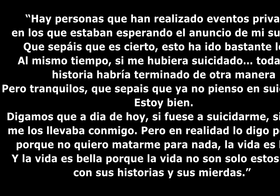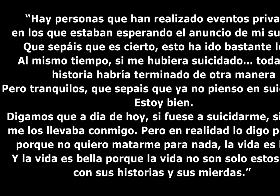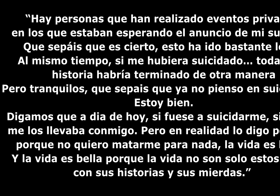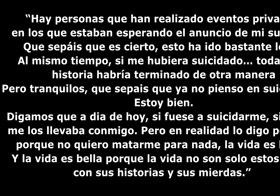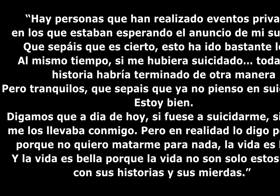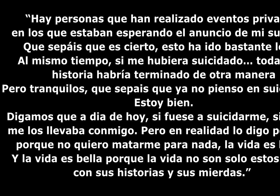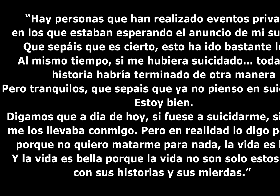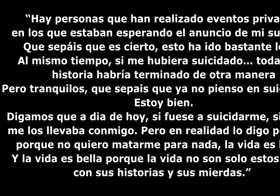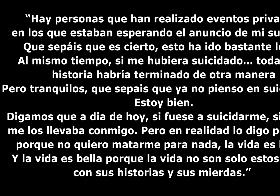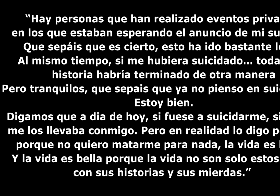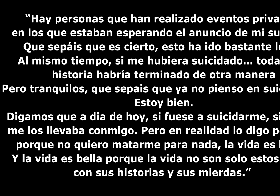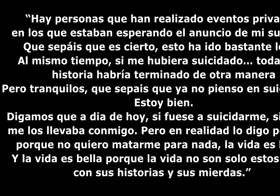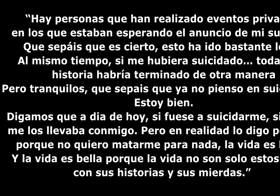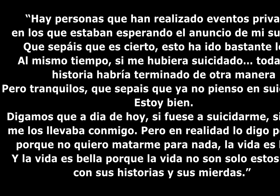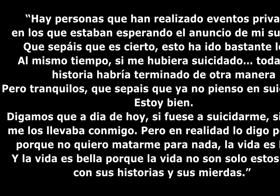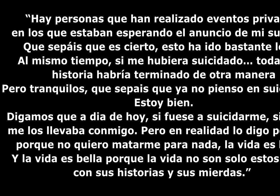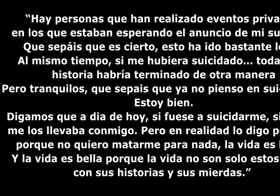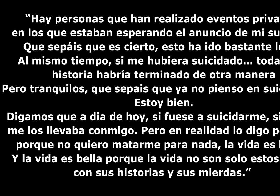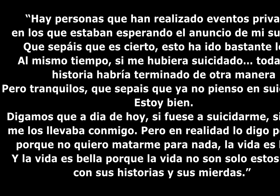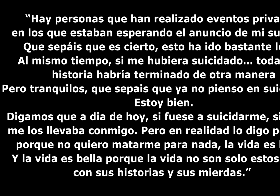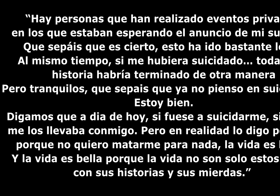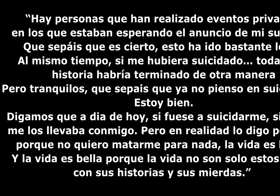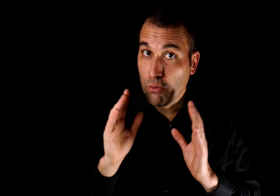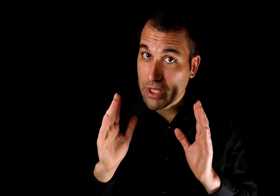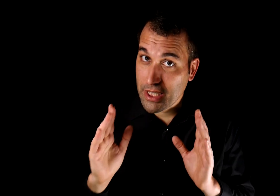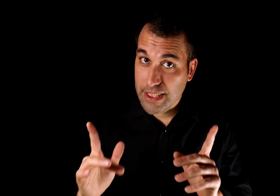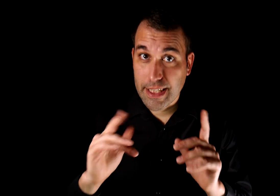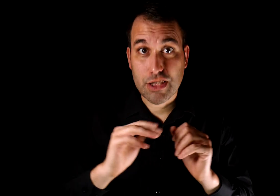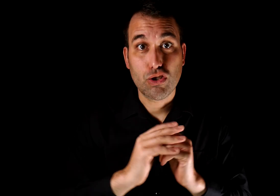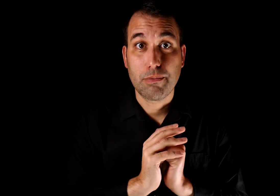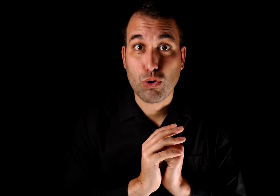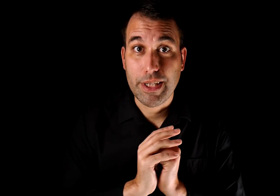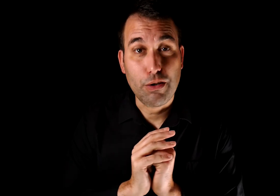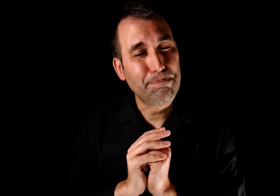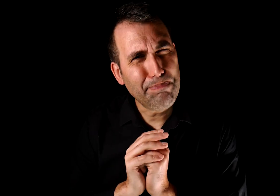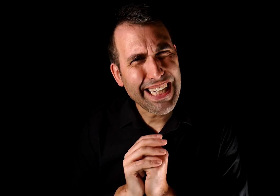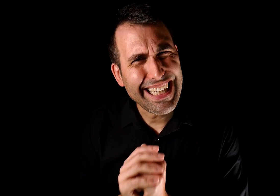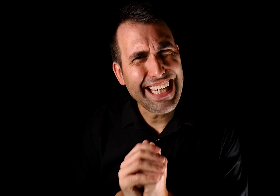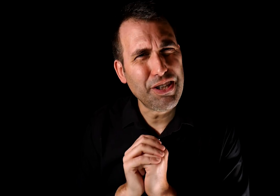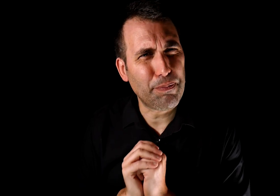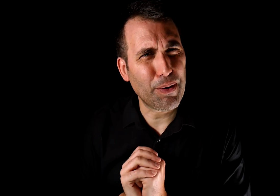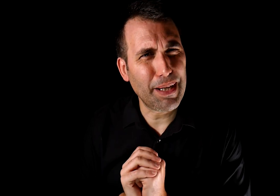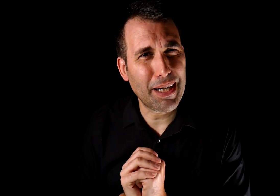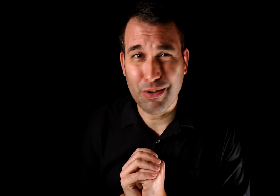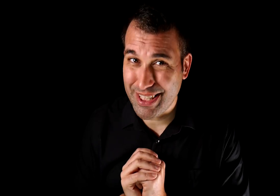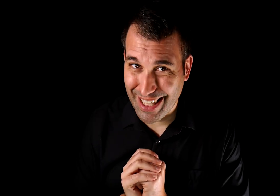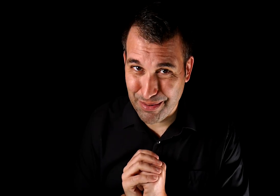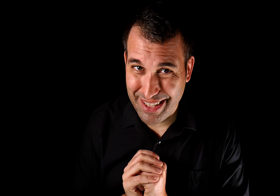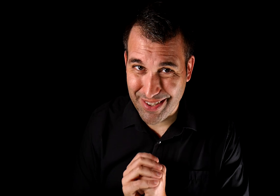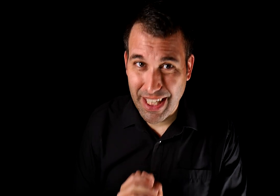vida no son solo estos tipos con sus historias y sus mierdas. Pues en este caso nos damos cuenta de un pequeño problema con este argumento.